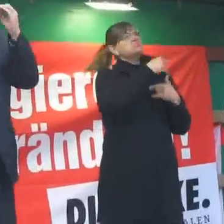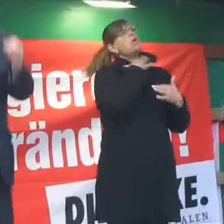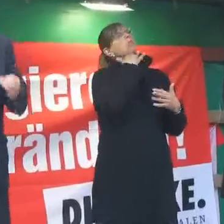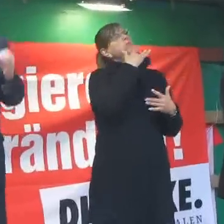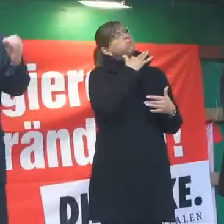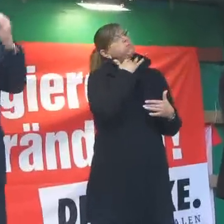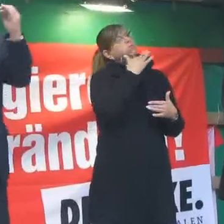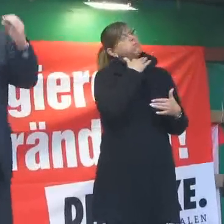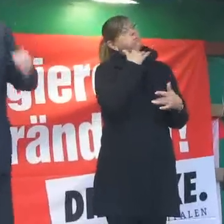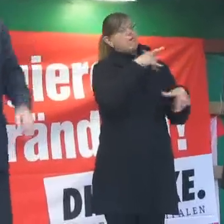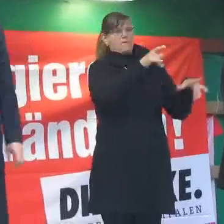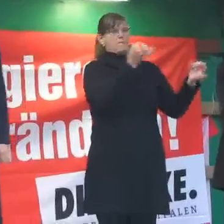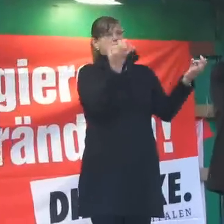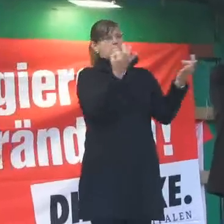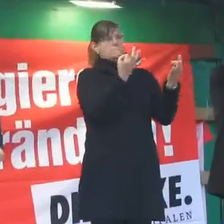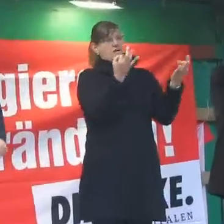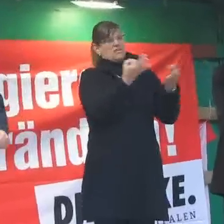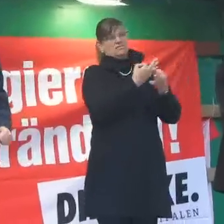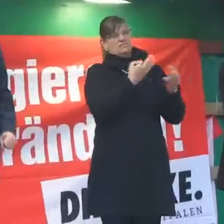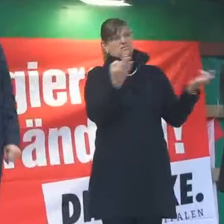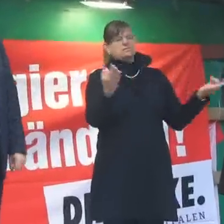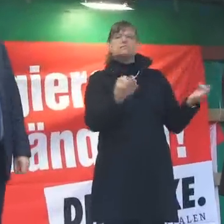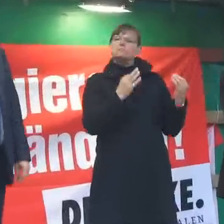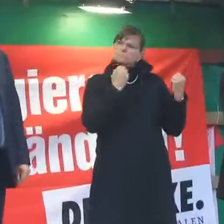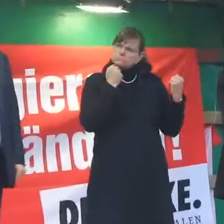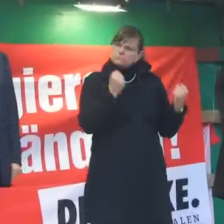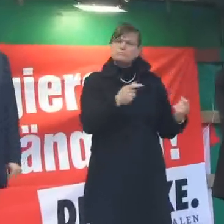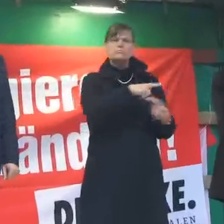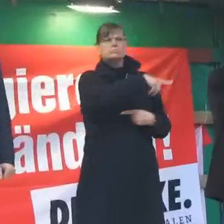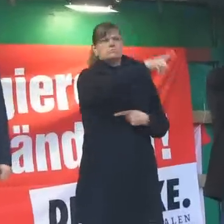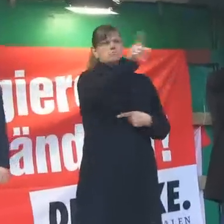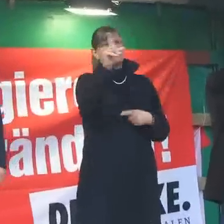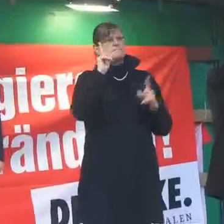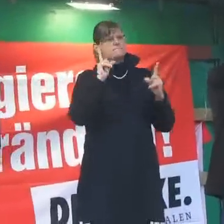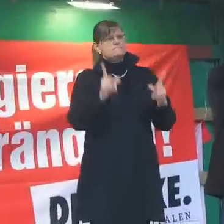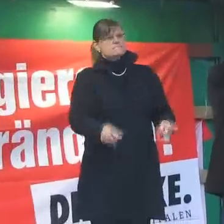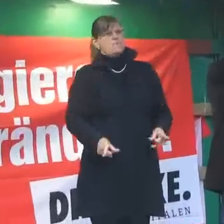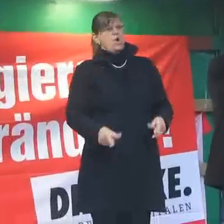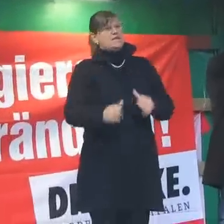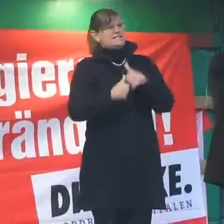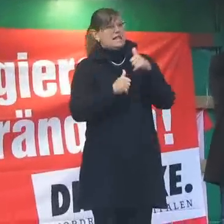Das ist der zweite Grund, warum Sie die Linke stark machen müssen.